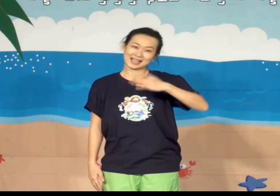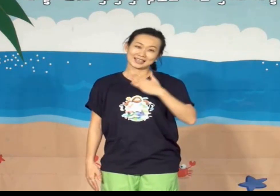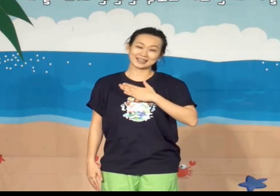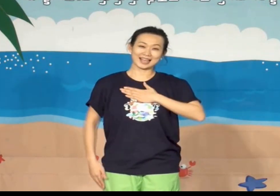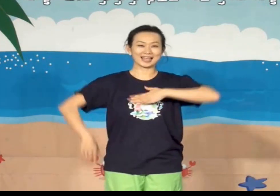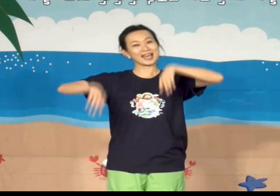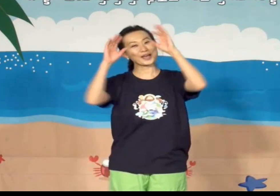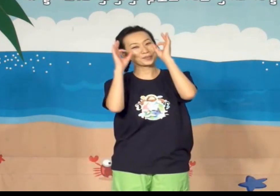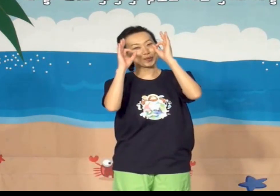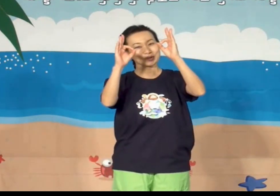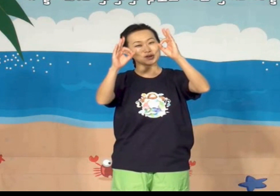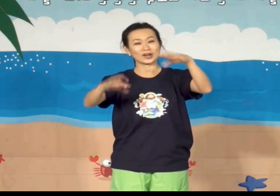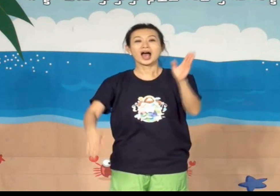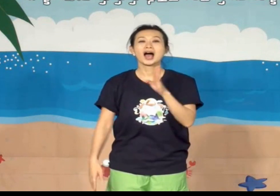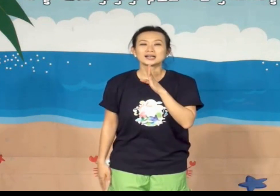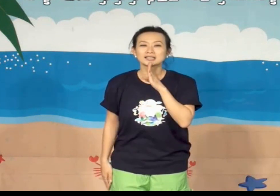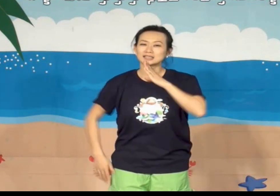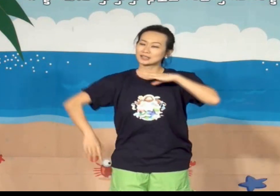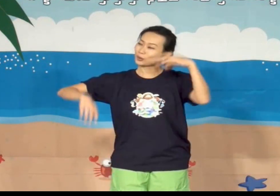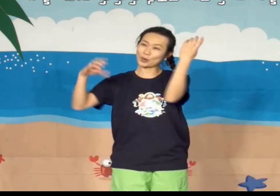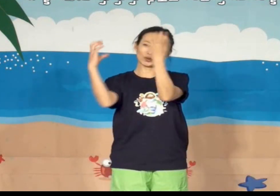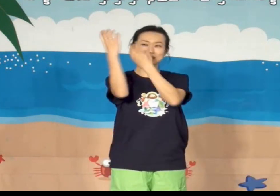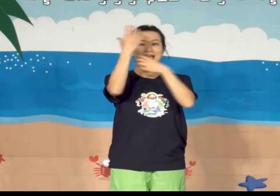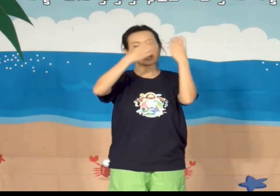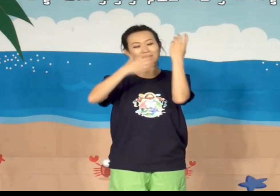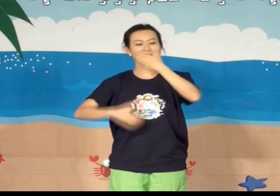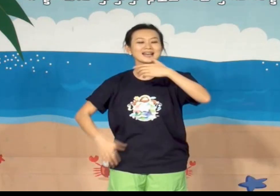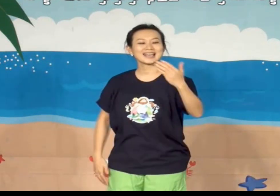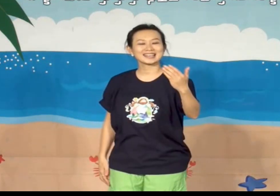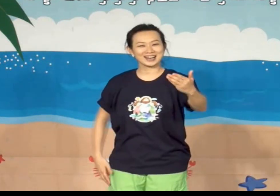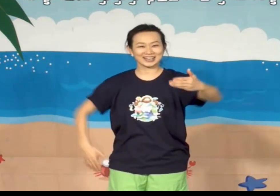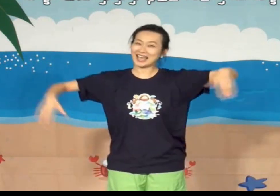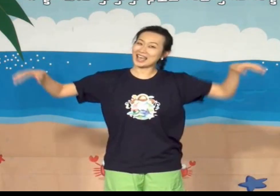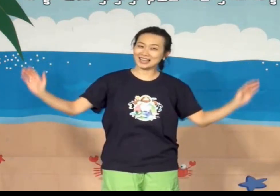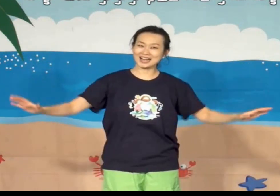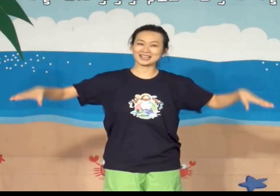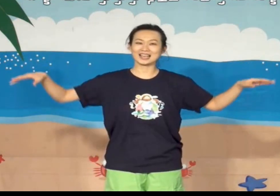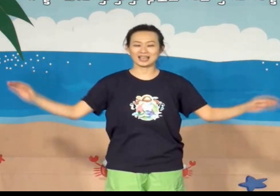내겐 보여 그토록 찬란한 너의 날개